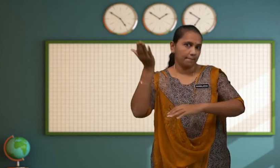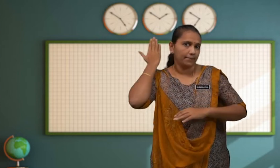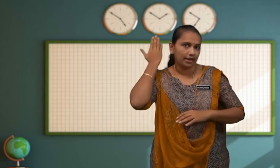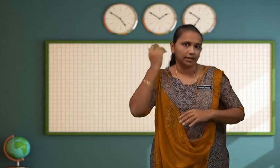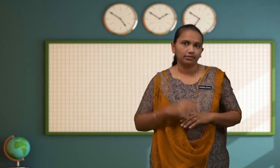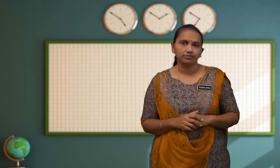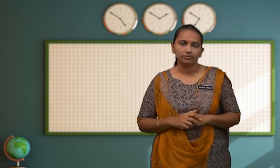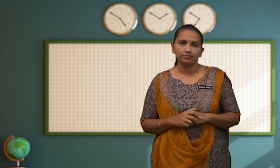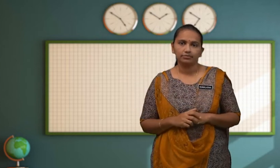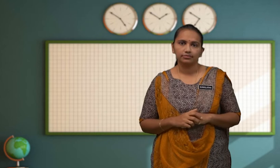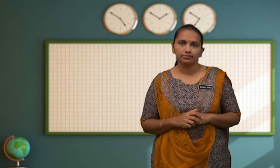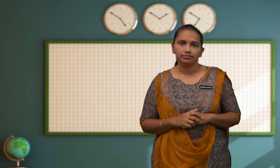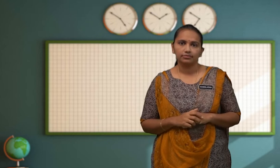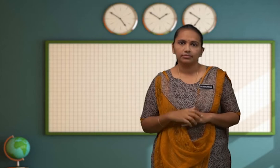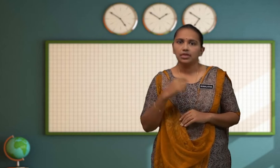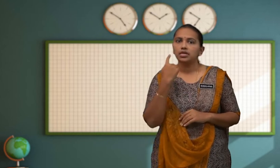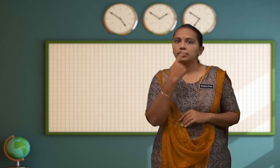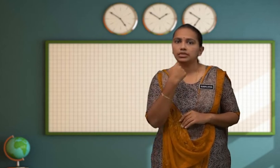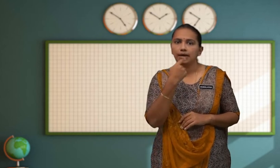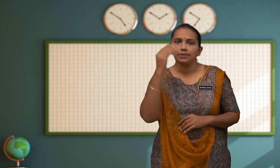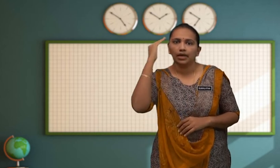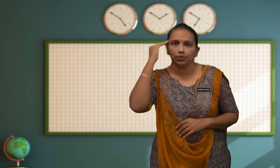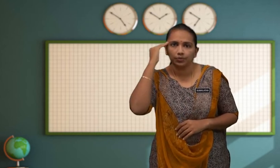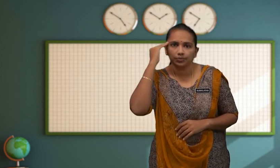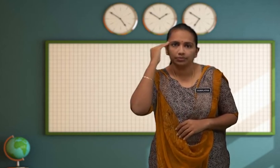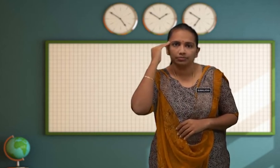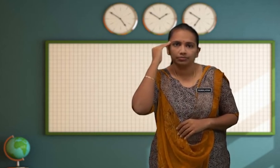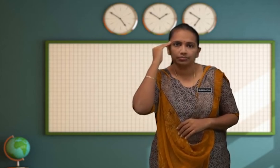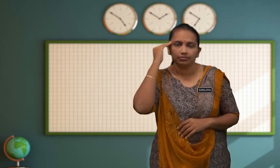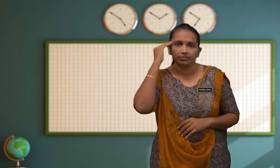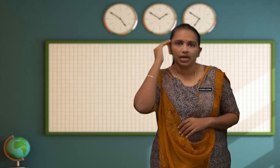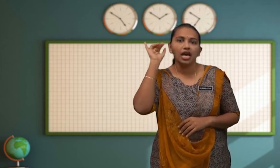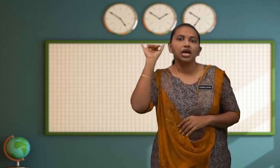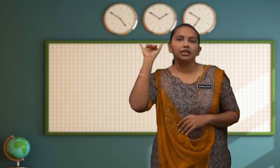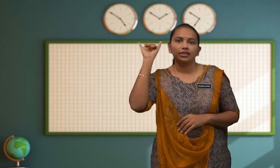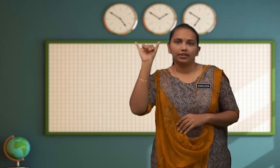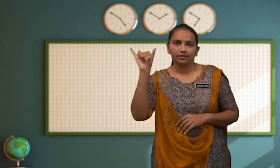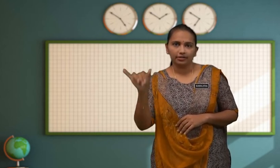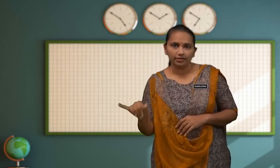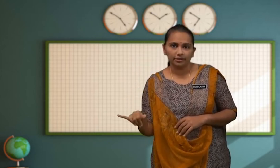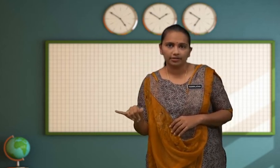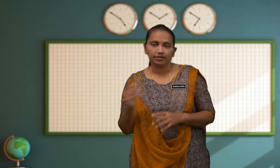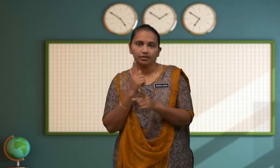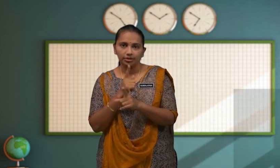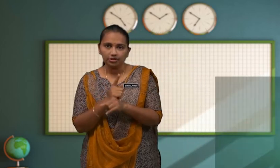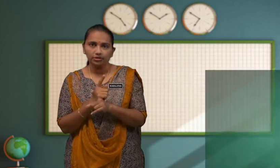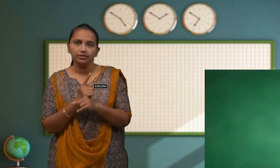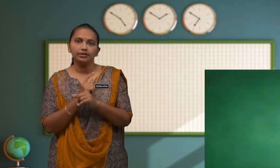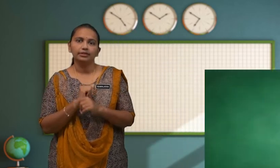Belakang Siapa Tahu Ya Betul